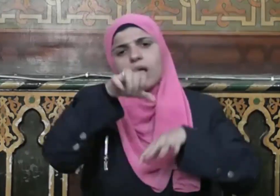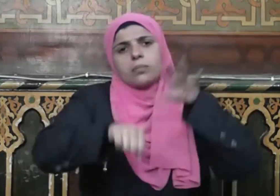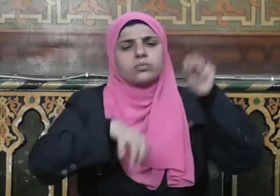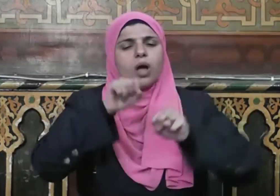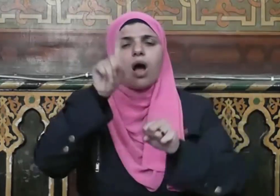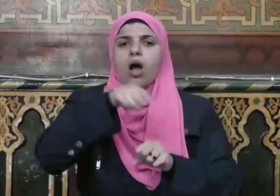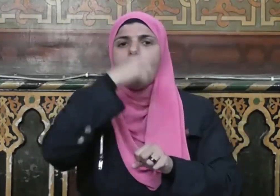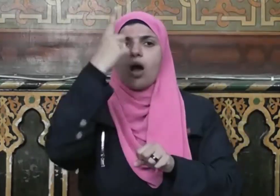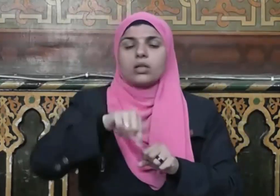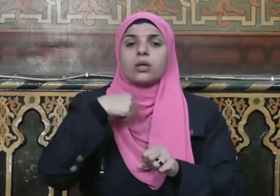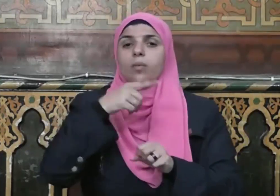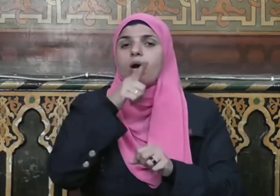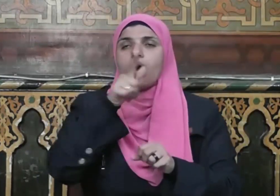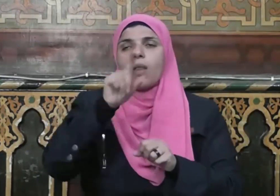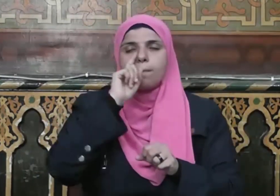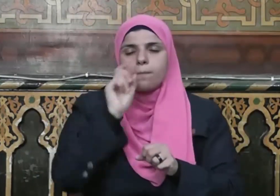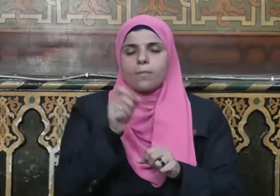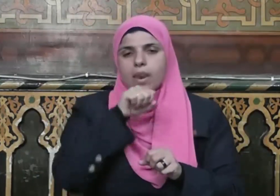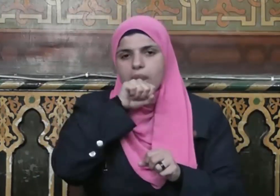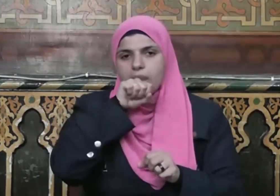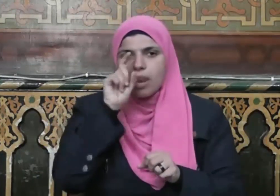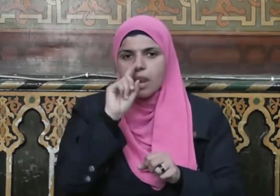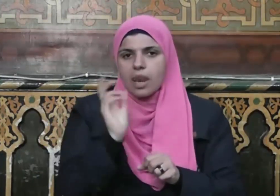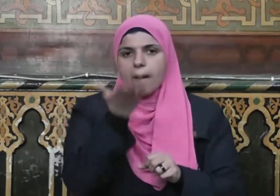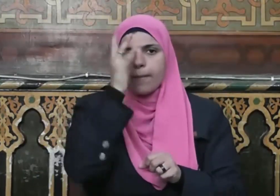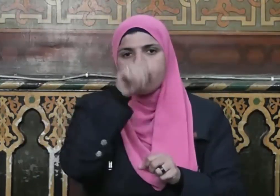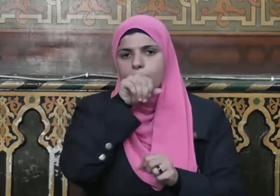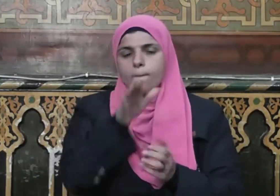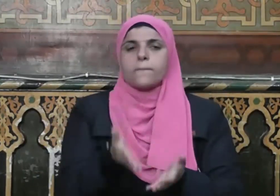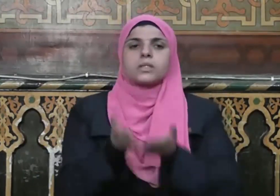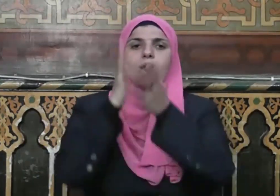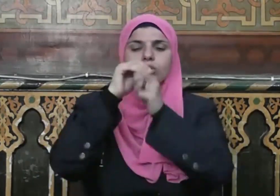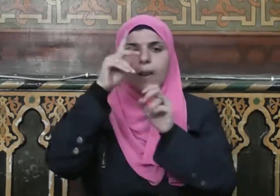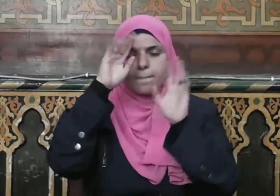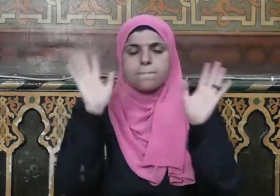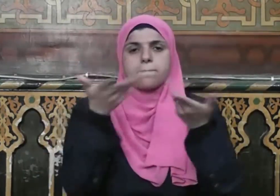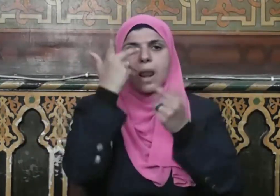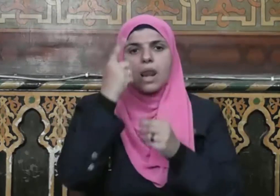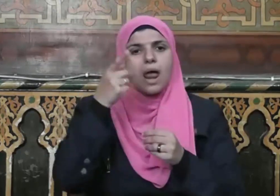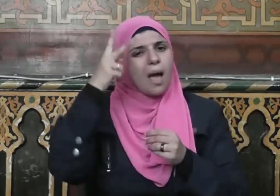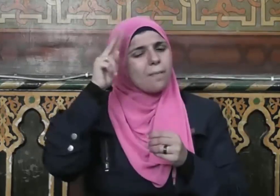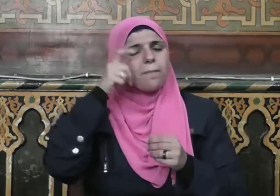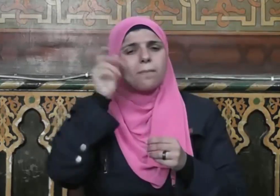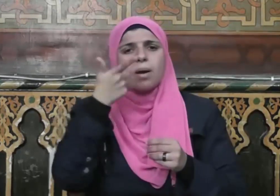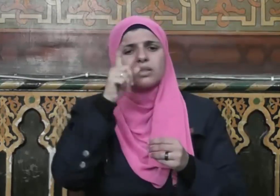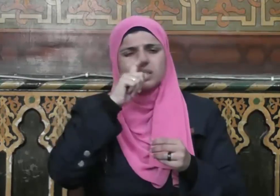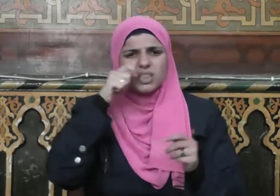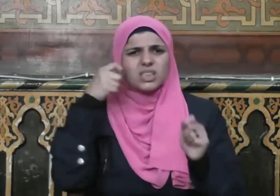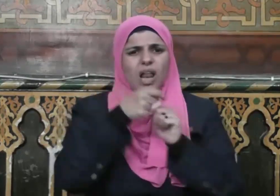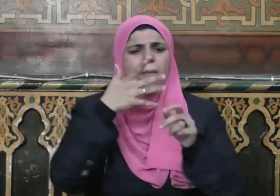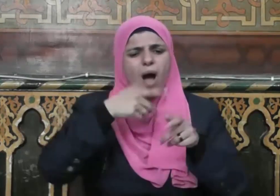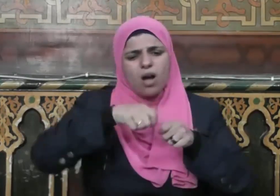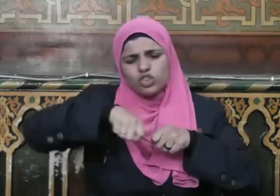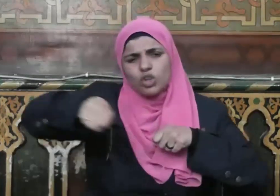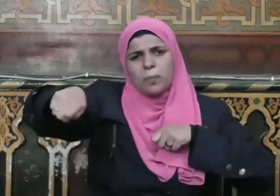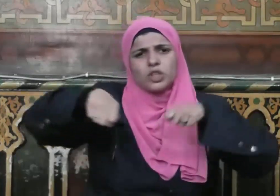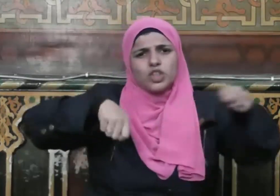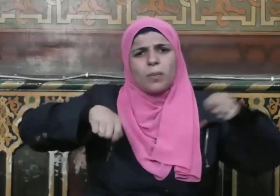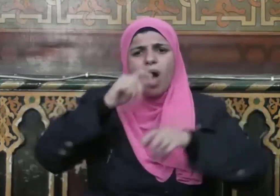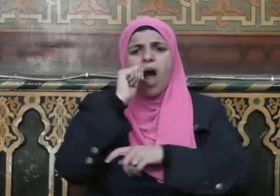من الأشكال حيث يقول نبينا صلى الله عليه وسلم من ظلم قيد شبر من